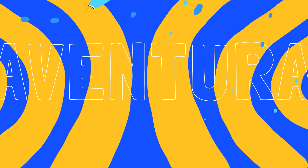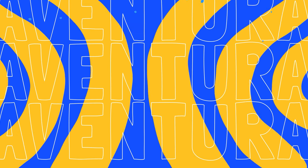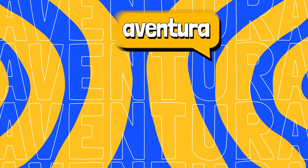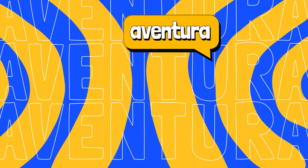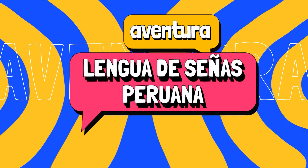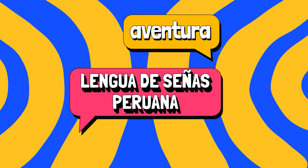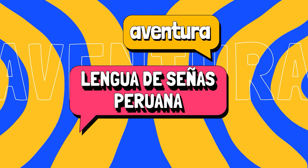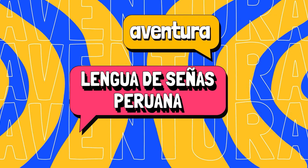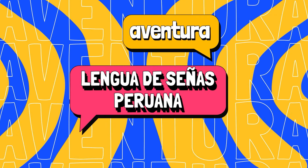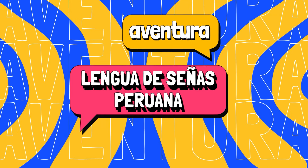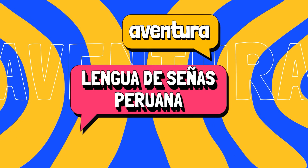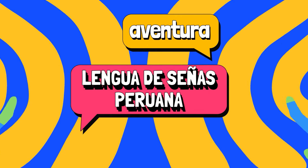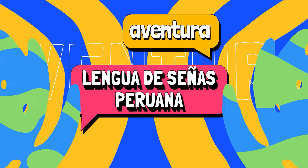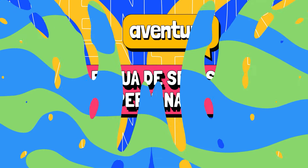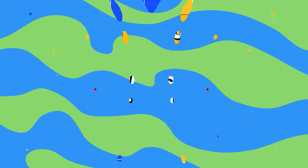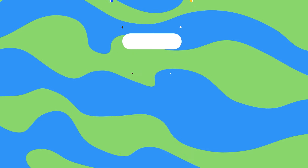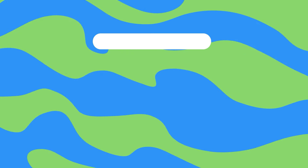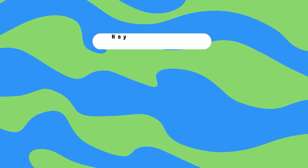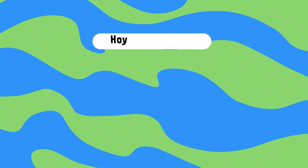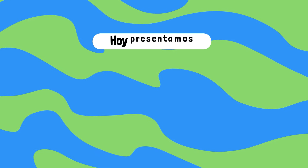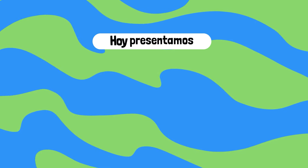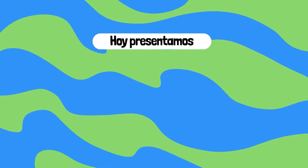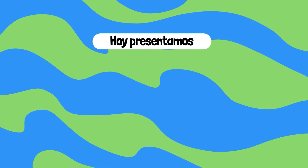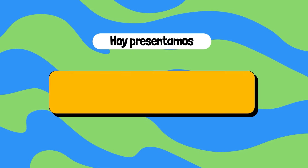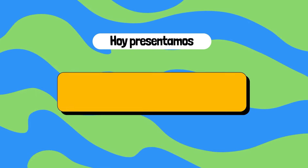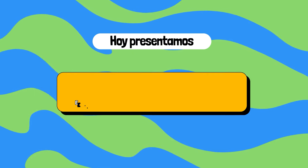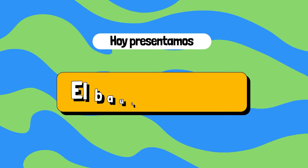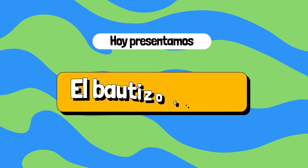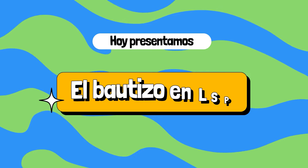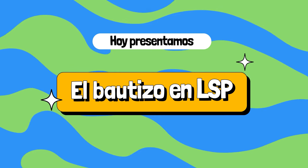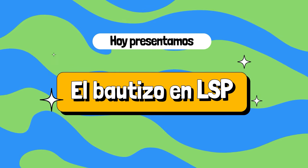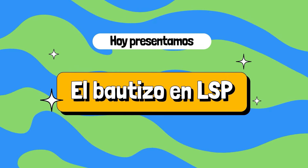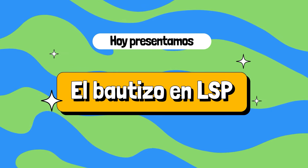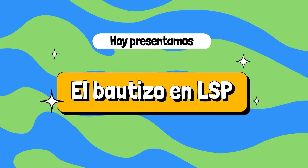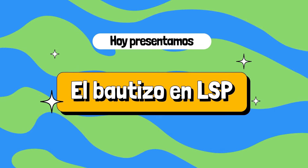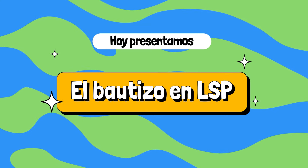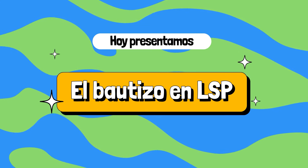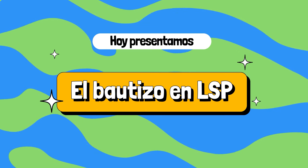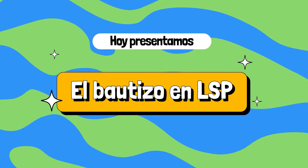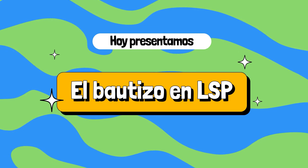Aventura Lengua de Señas Peruana Hoy presentamos El Bautizo en LSP